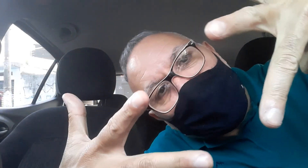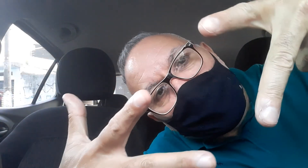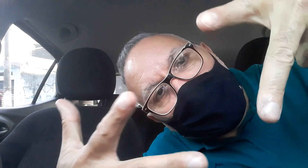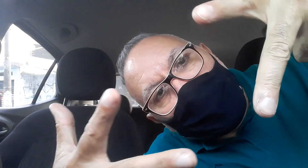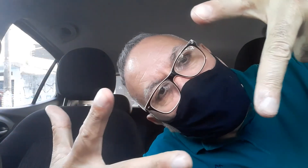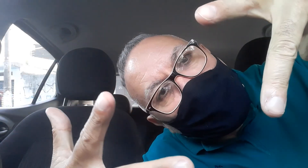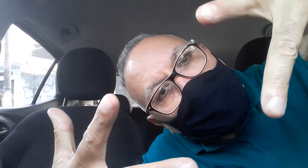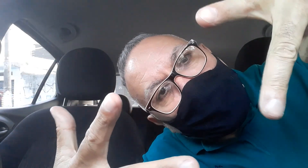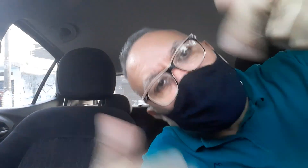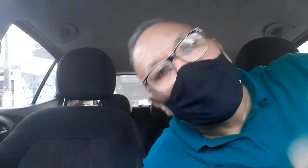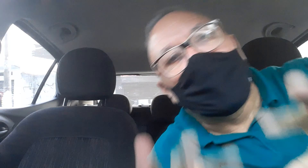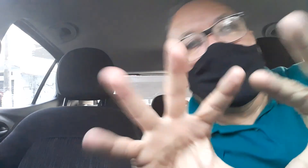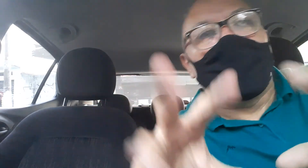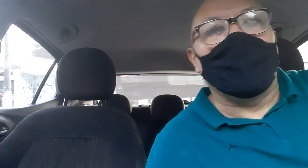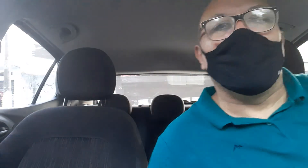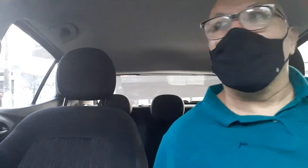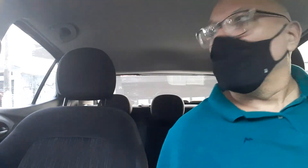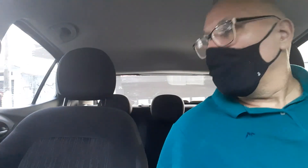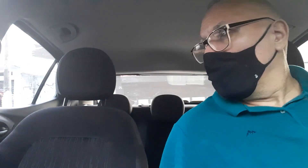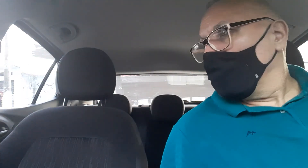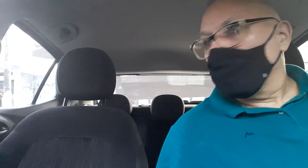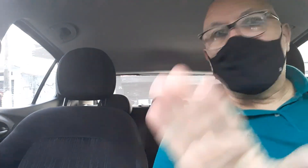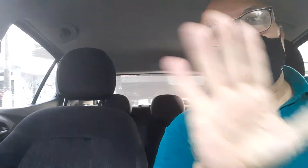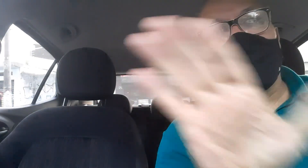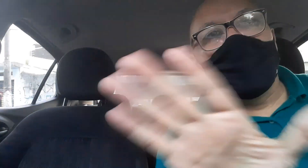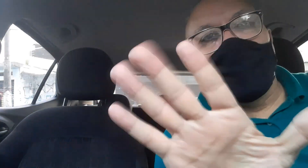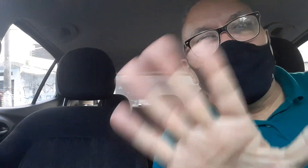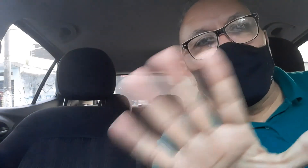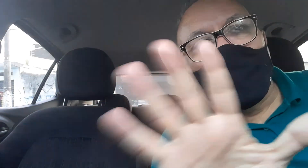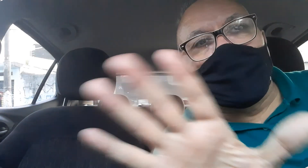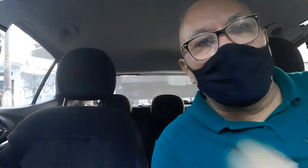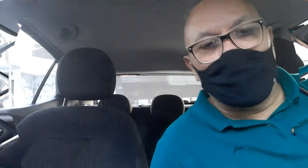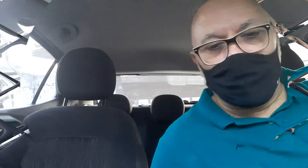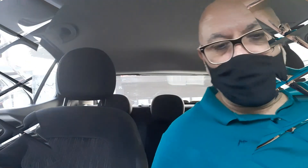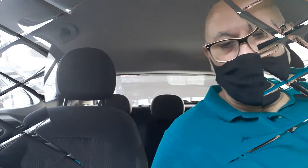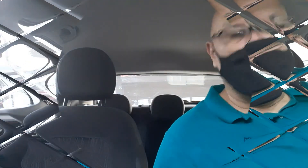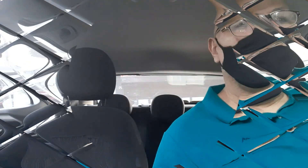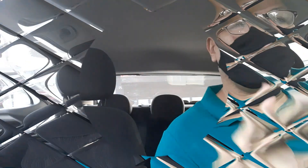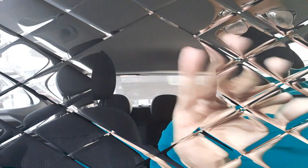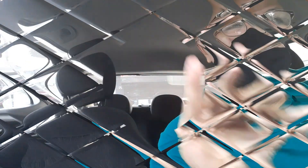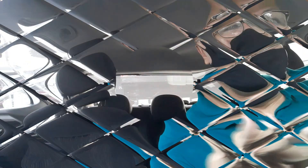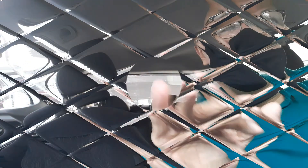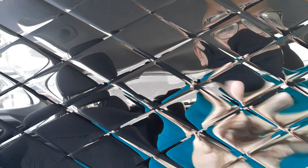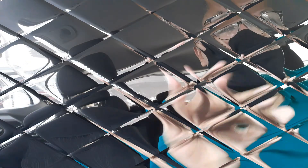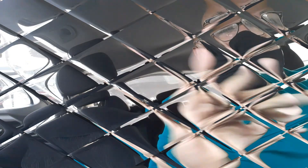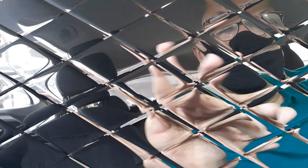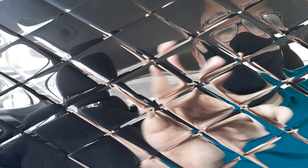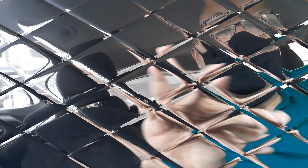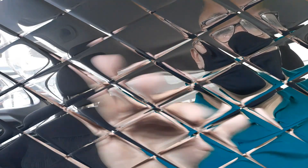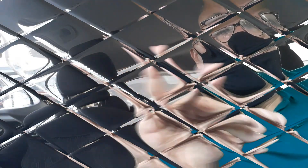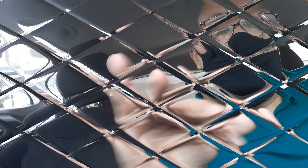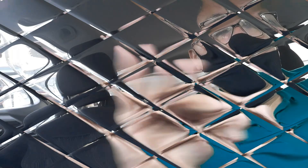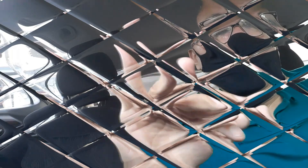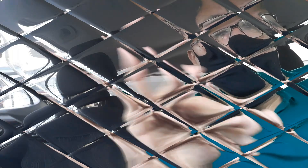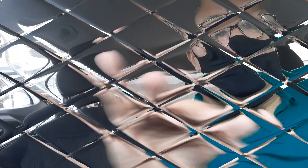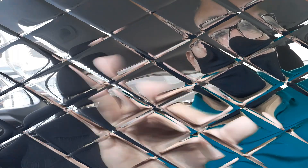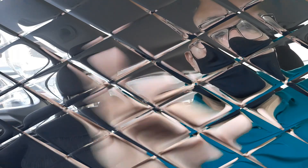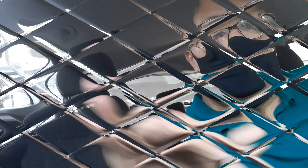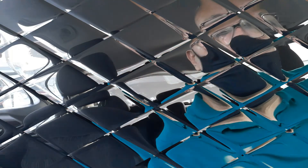Quem é que não quer estar na igreja, muitos almejam,